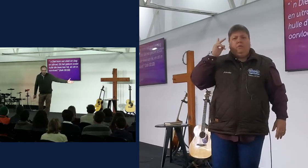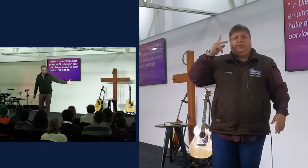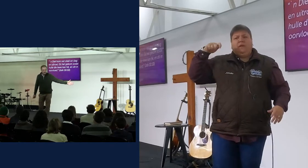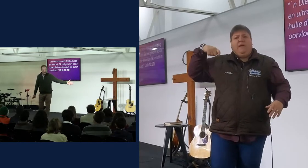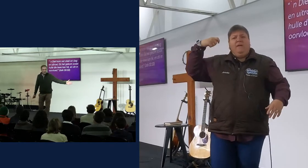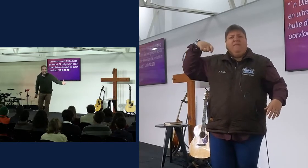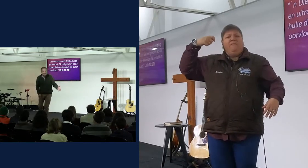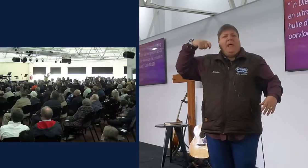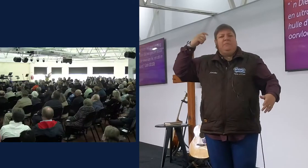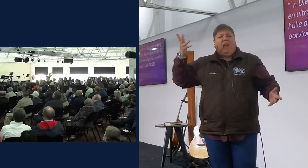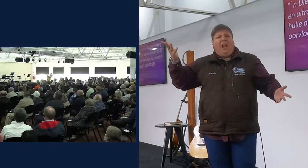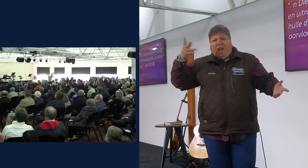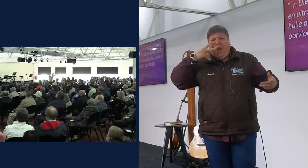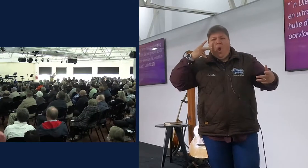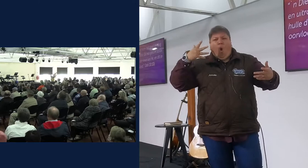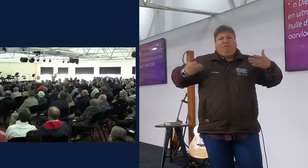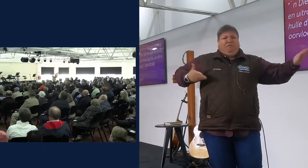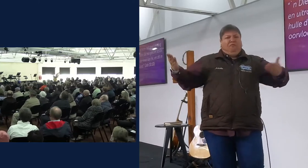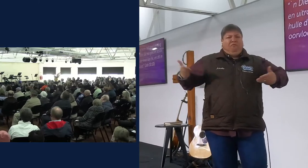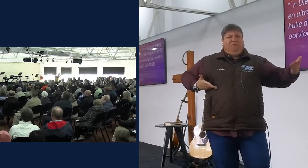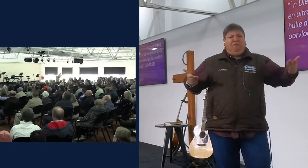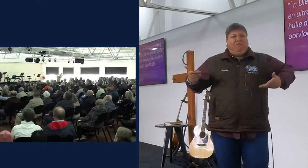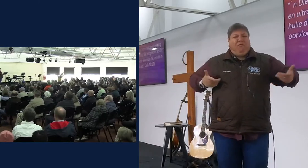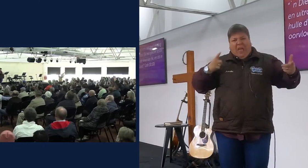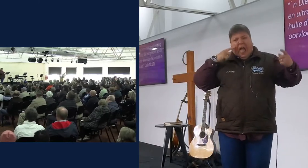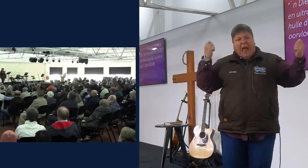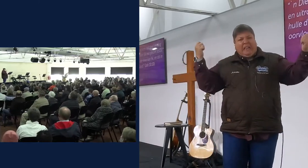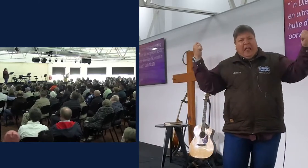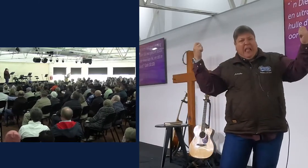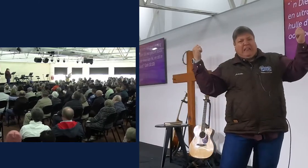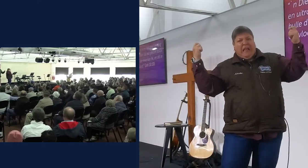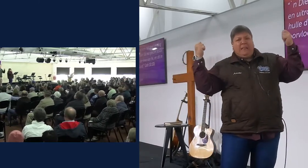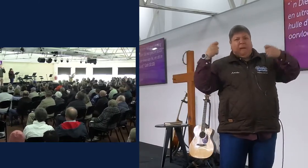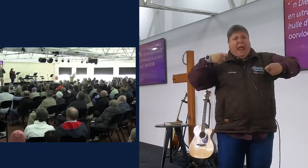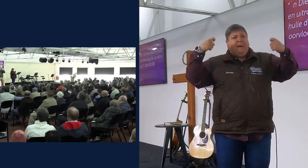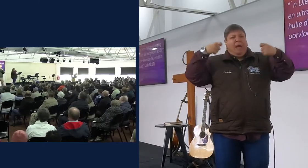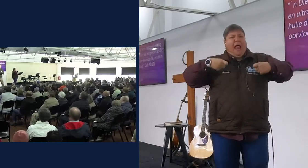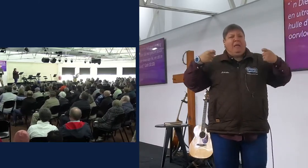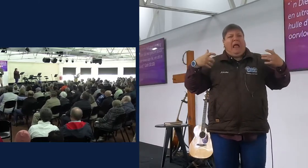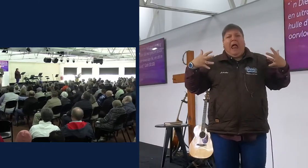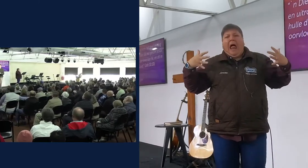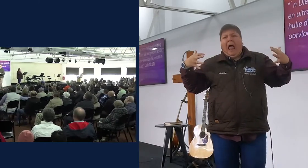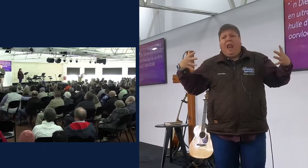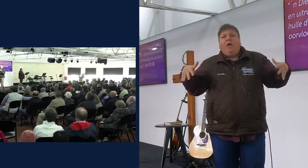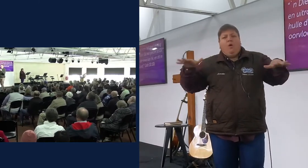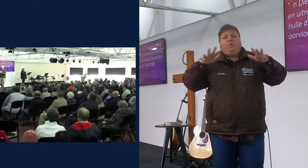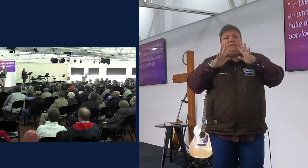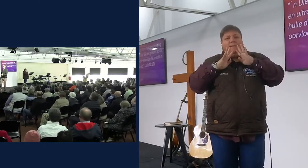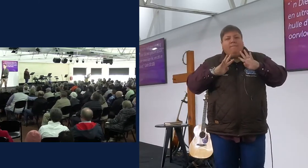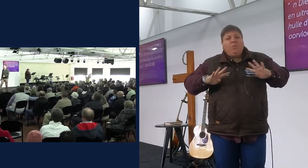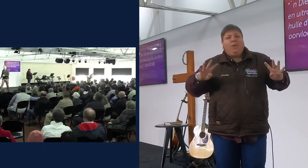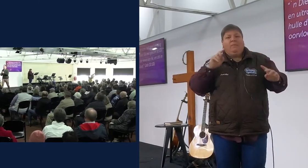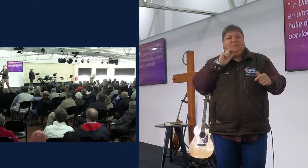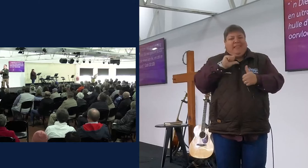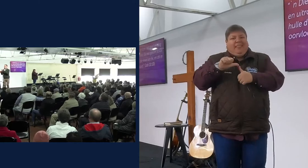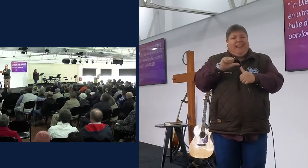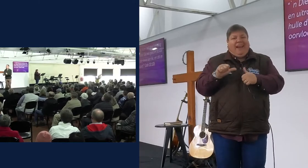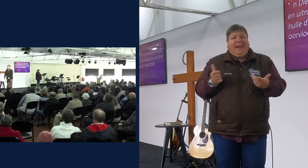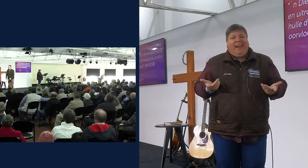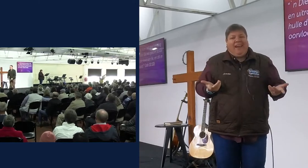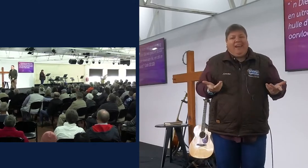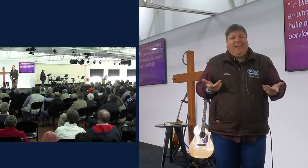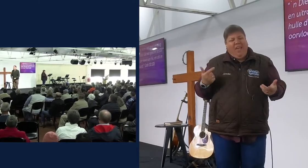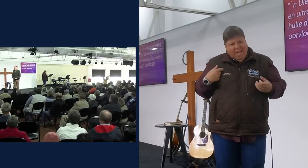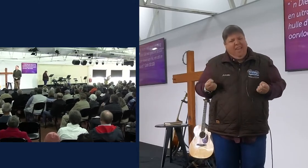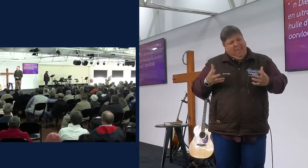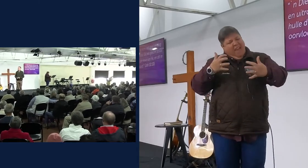mekaar hoofd toeslep, jy sien da, das geen hoeveel geld wat jou gelukkig kan maak, nie, so, hier moet ons verstaan, wanneer die heren vir jou sê, ek wil vir jou leven